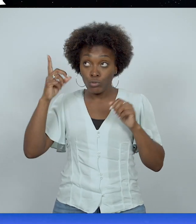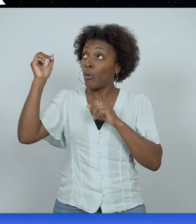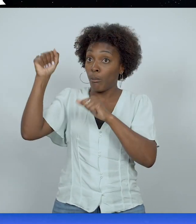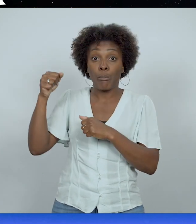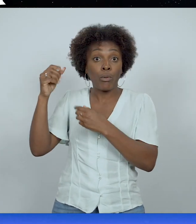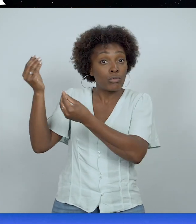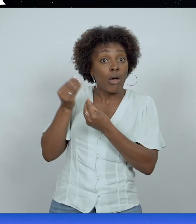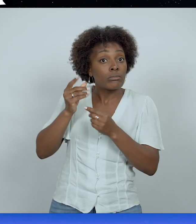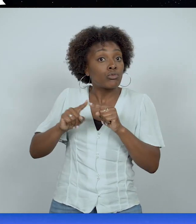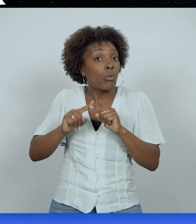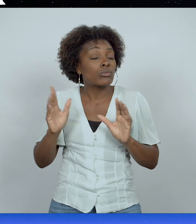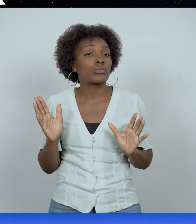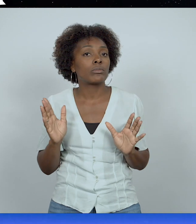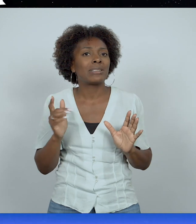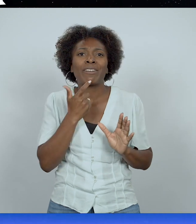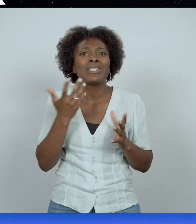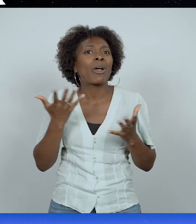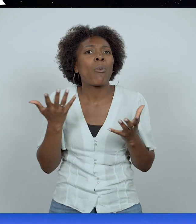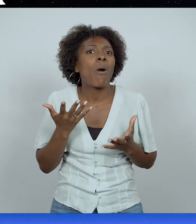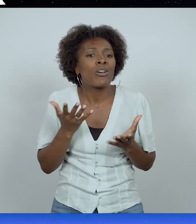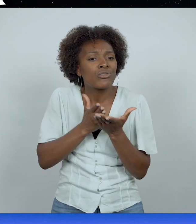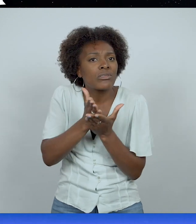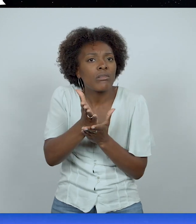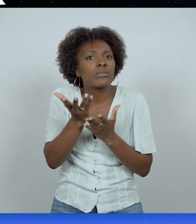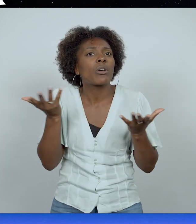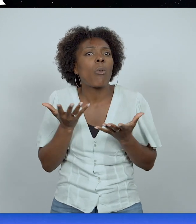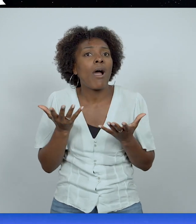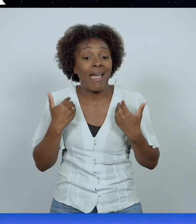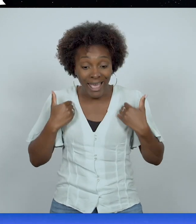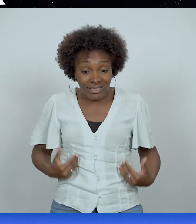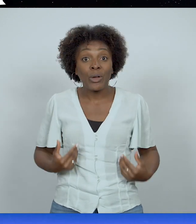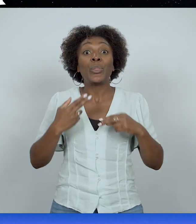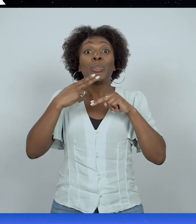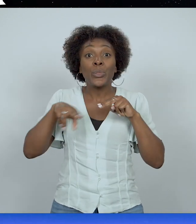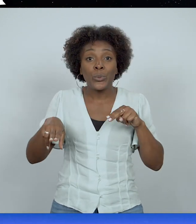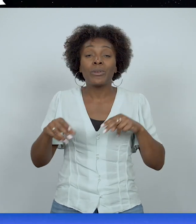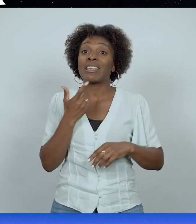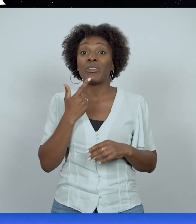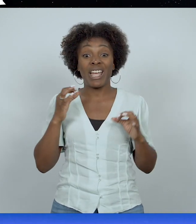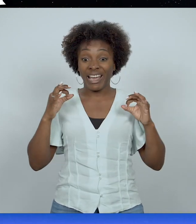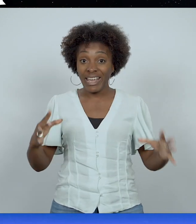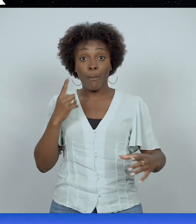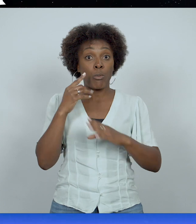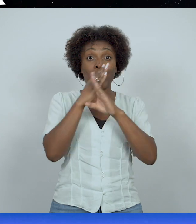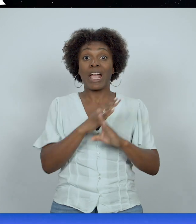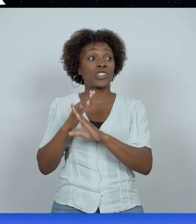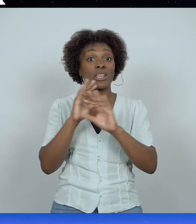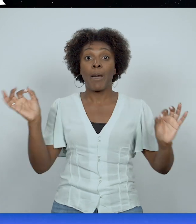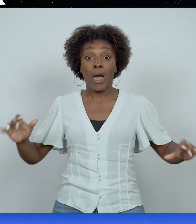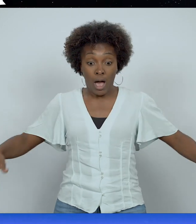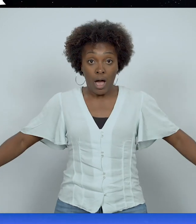Donc, qu'est-ce que cela peut vouloir dire ? Être nu, c'est n'avoir rien pour se cacher. Être nu,'est n